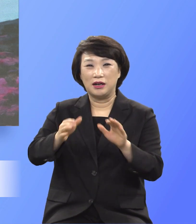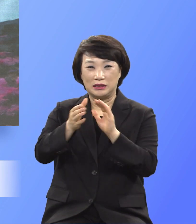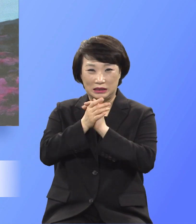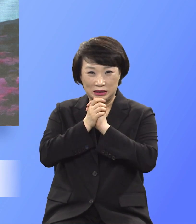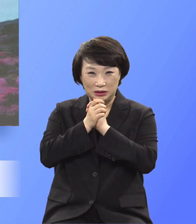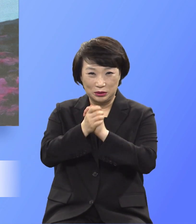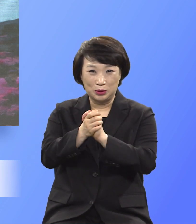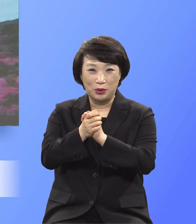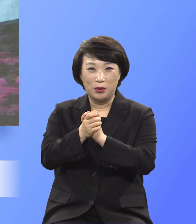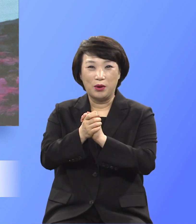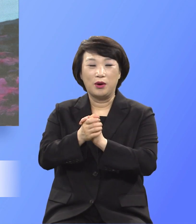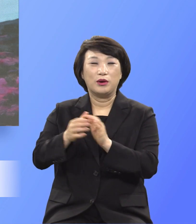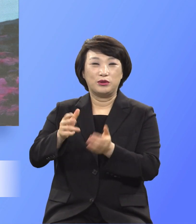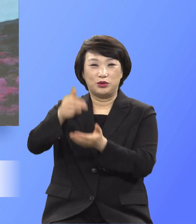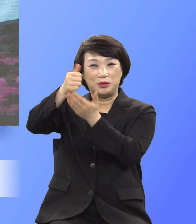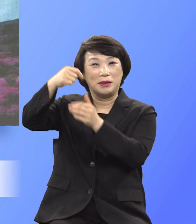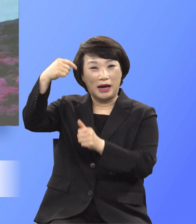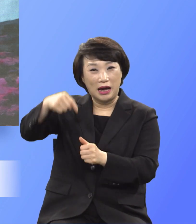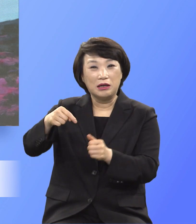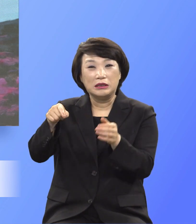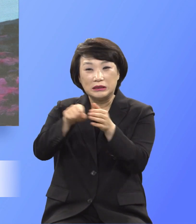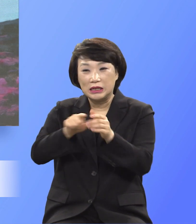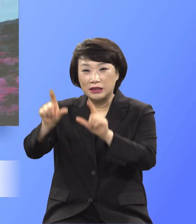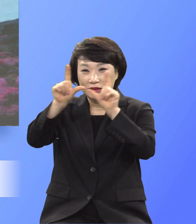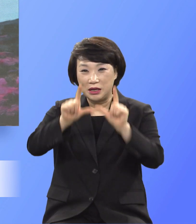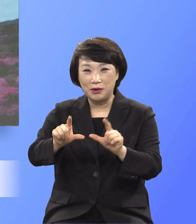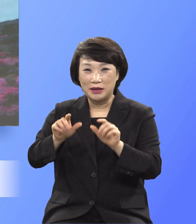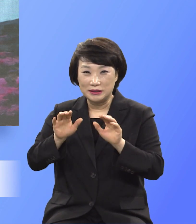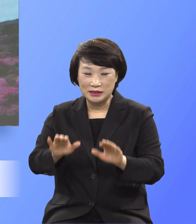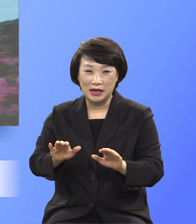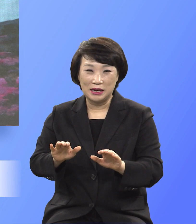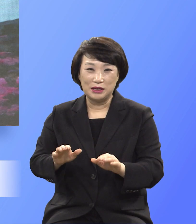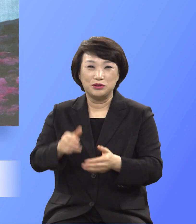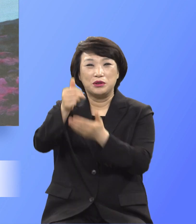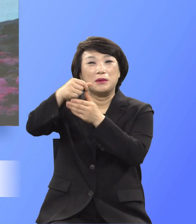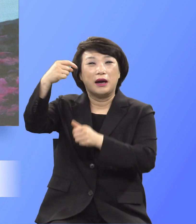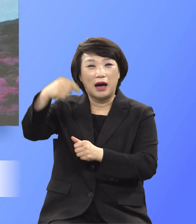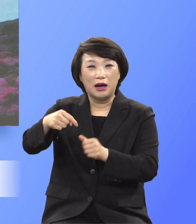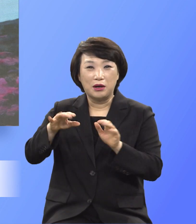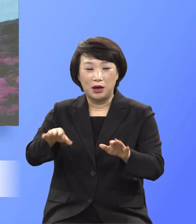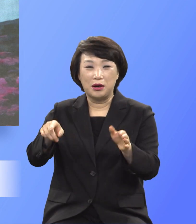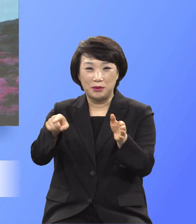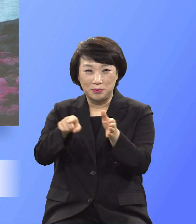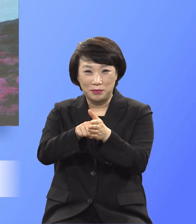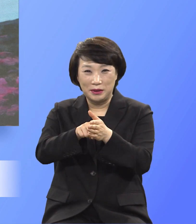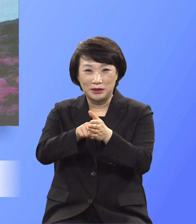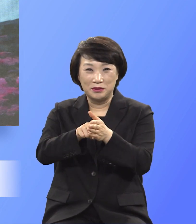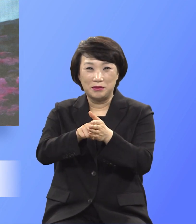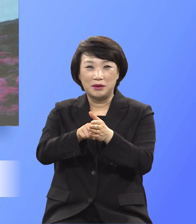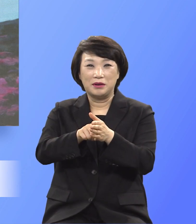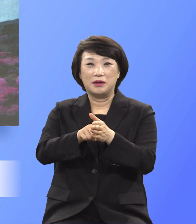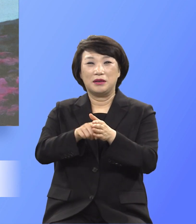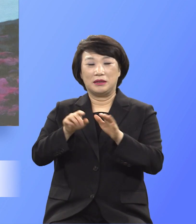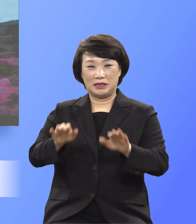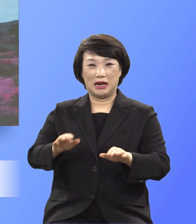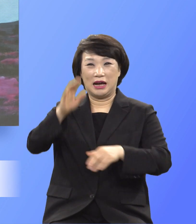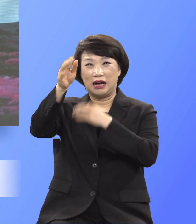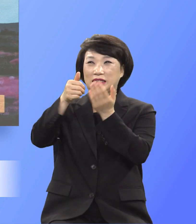가르쳐준 신앙생활이요 가르쳐준 믿음이요 하나님을 대하는